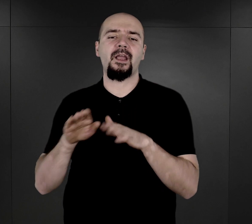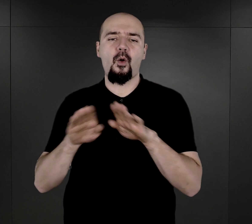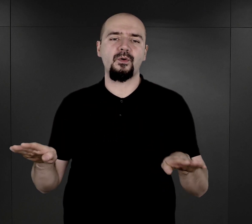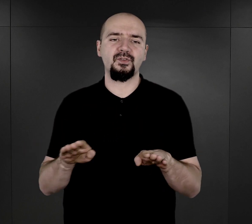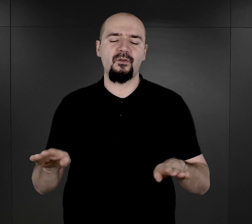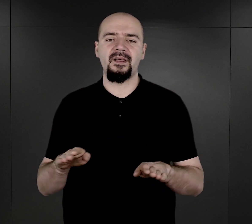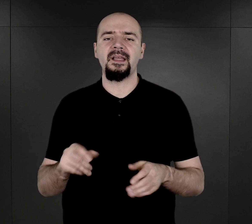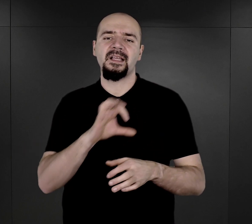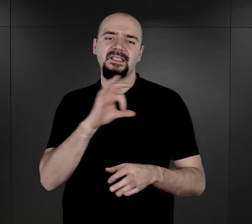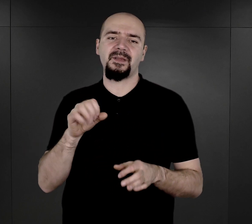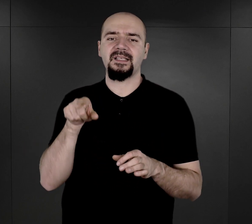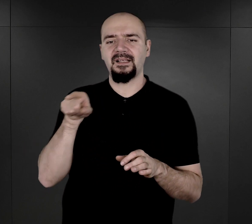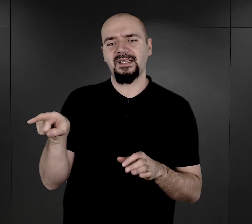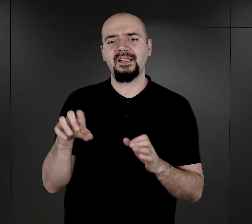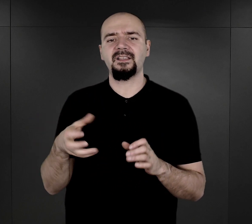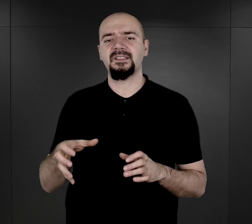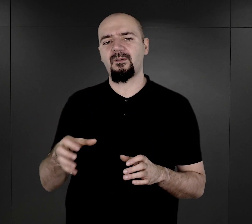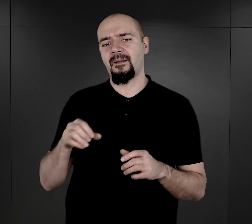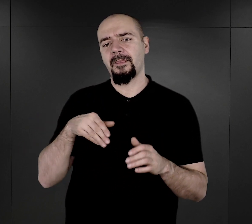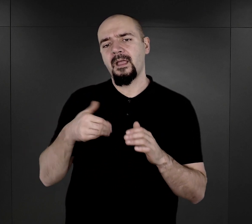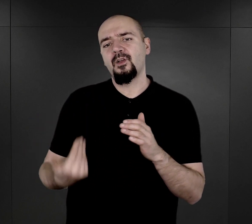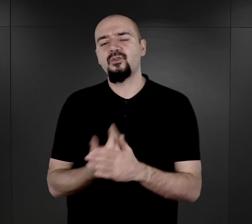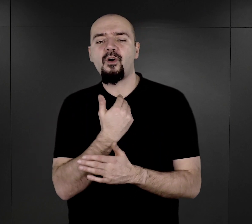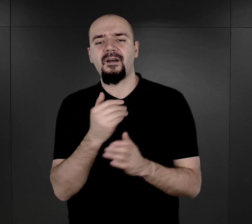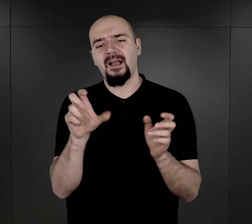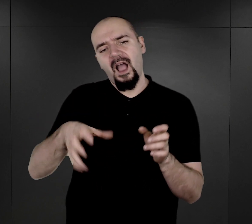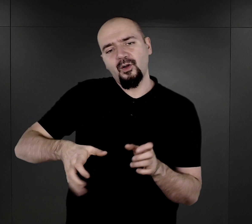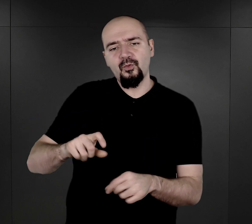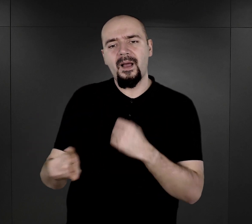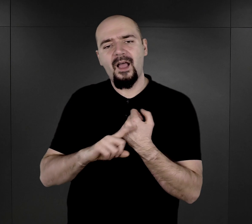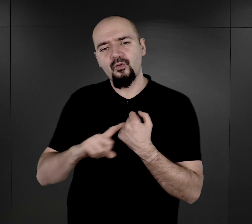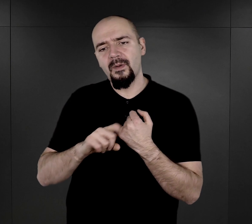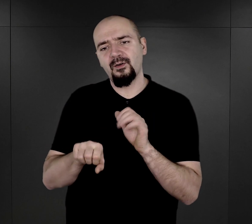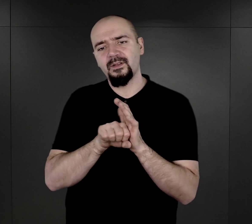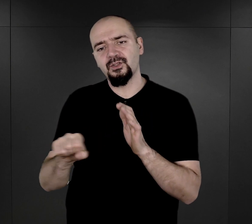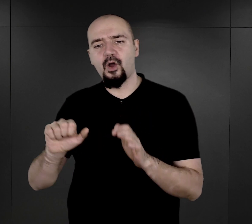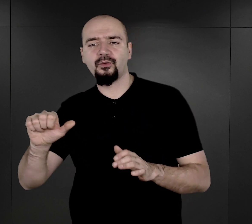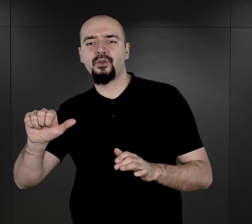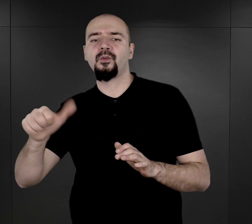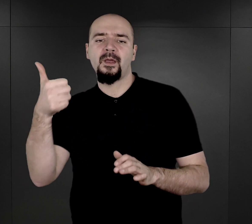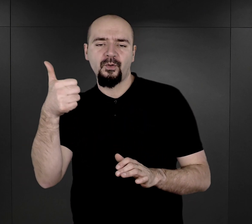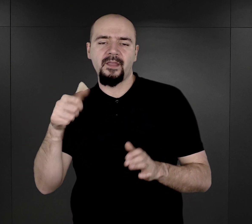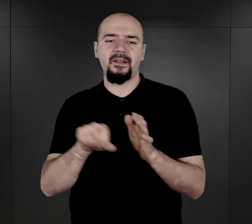Specjalnie dla nich została wprowadzona nowa seria numerowa, czyli od numeru 1 i kolejno.